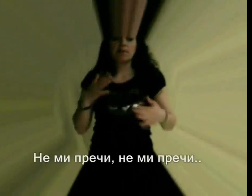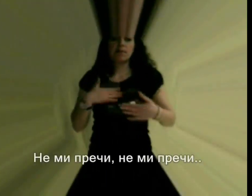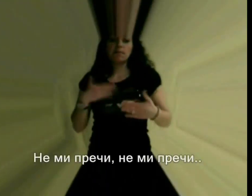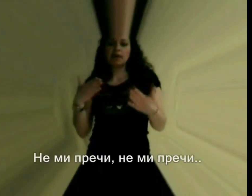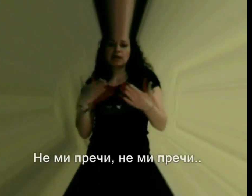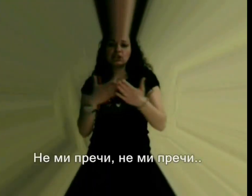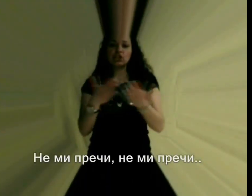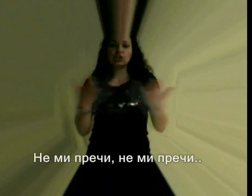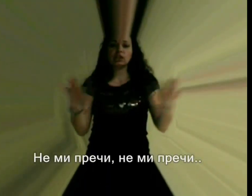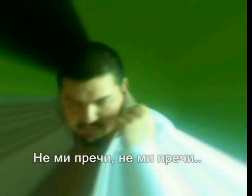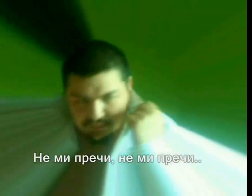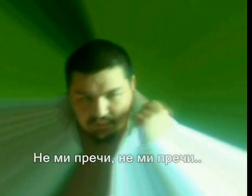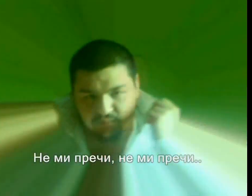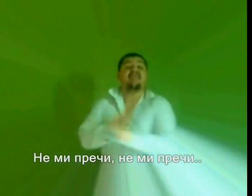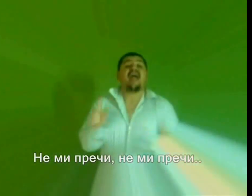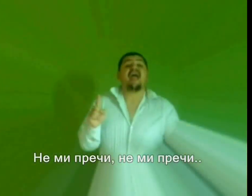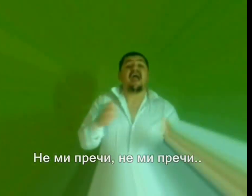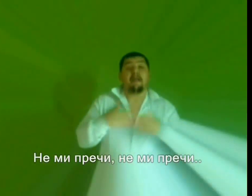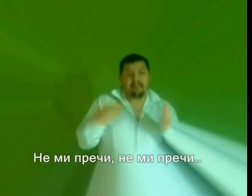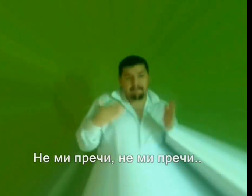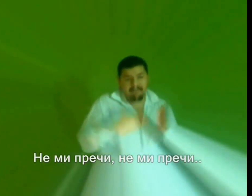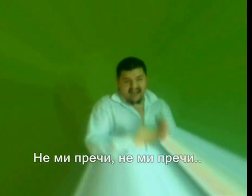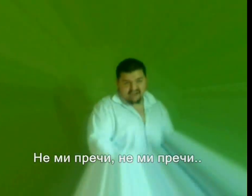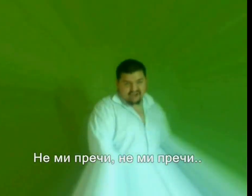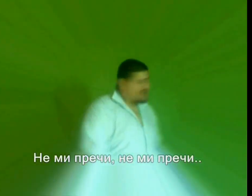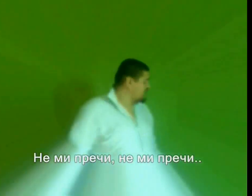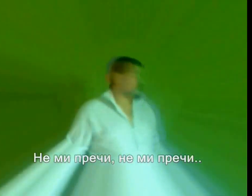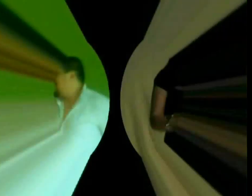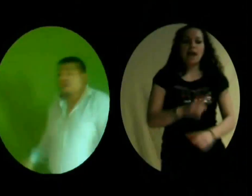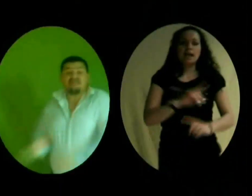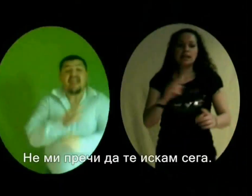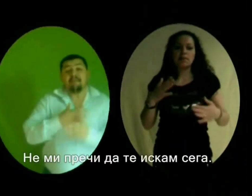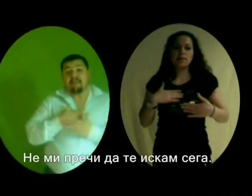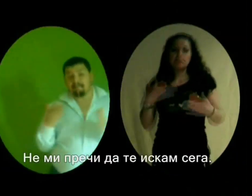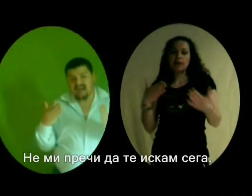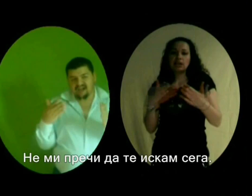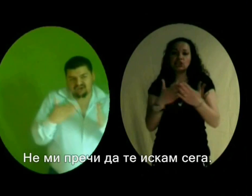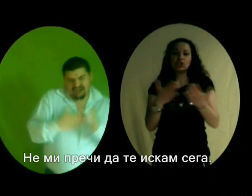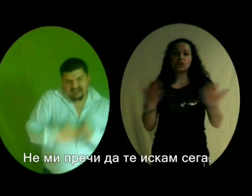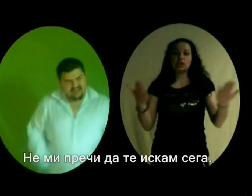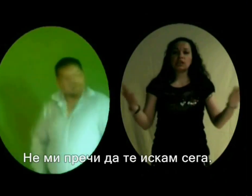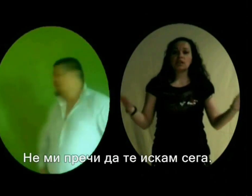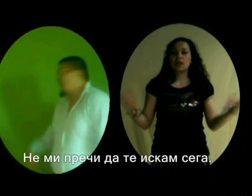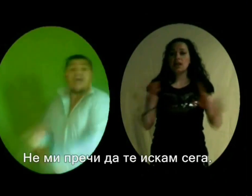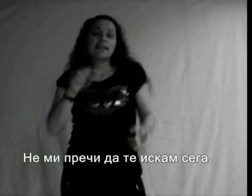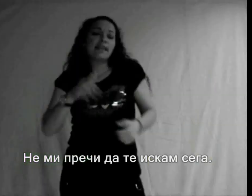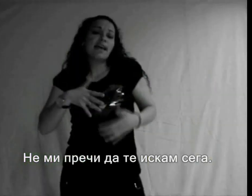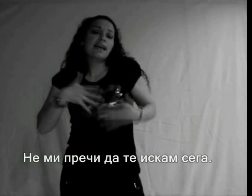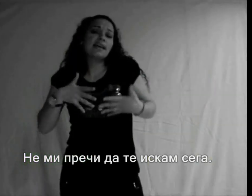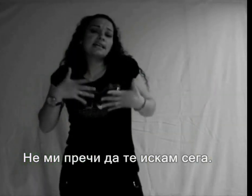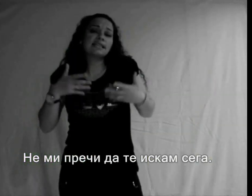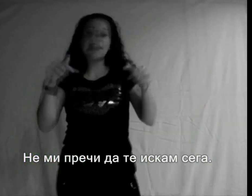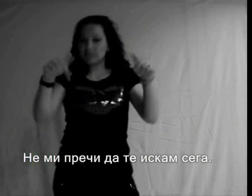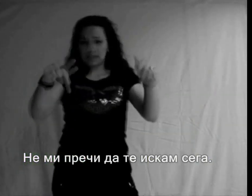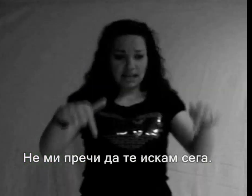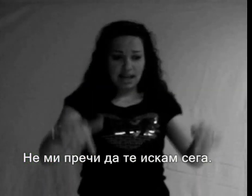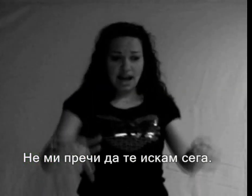Не ми пречи, не ми пречи. Не ми пречи, да те искам